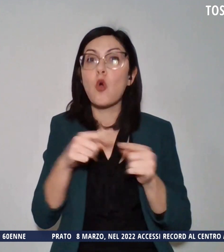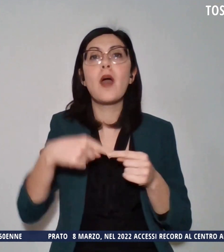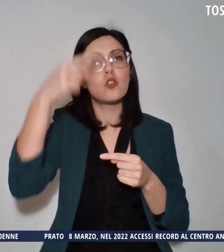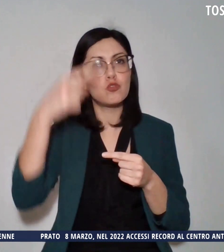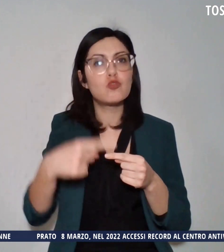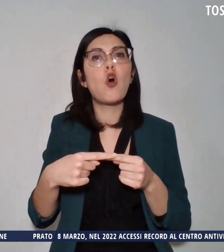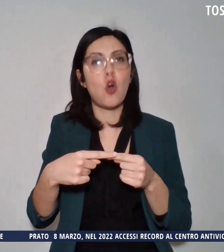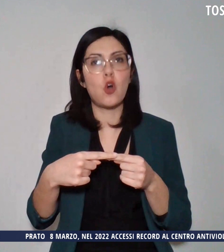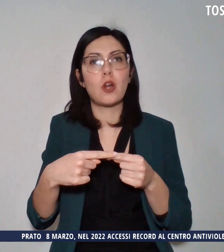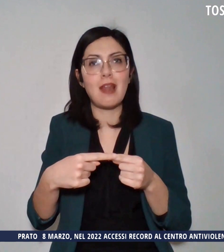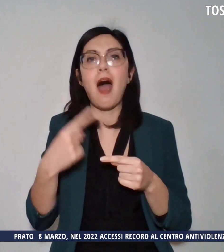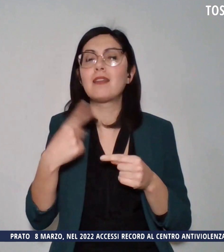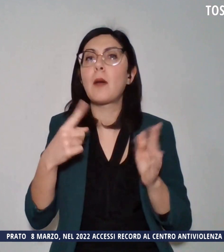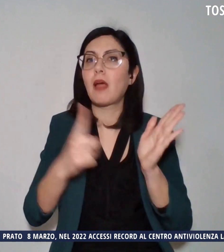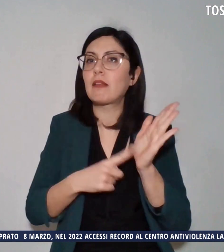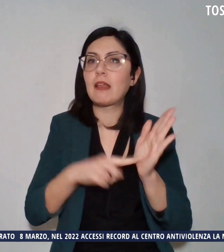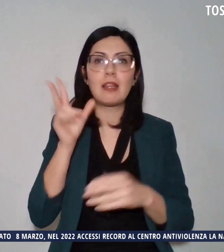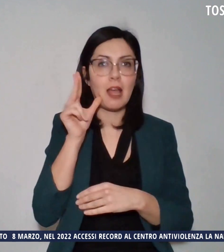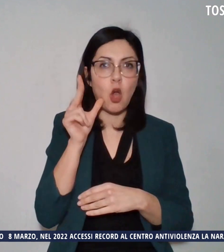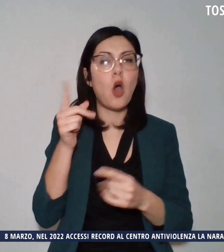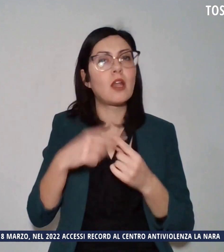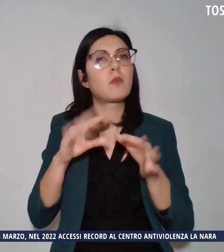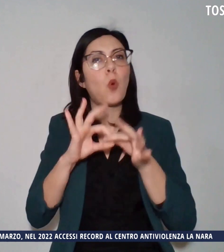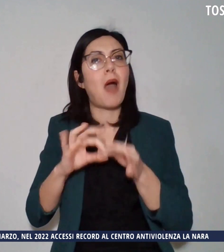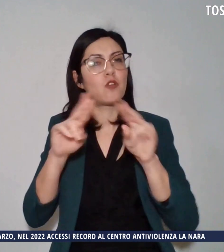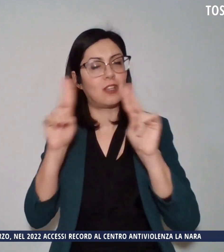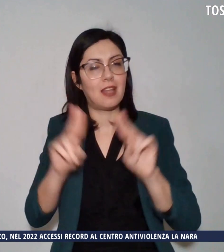diritti delle donne e per la pace internazionale.